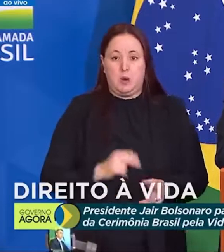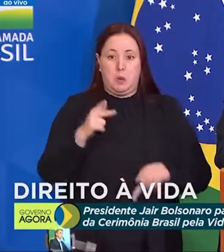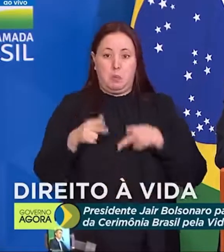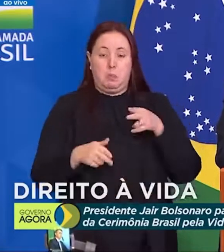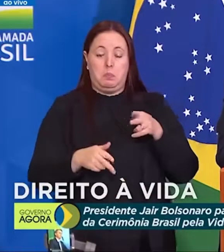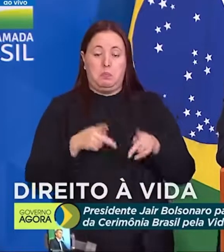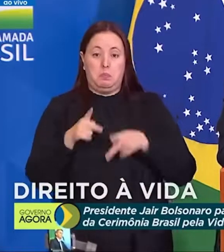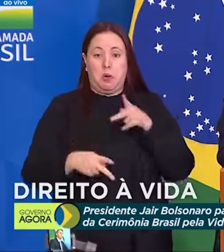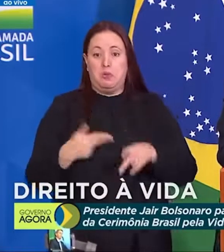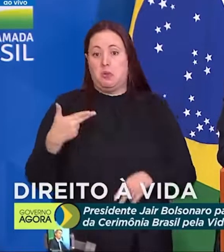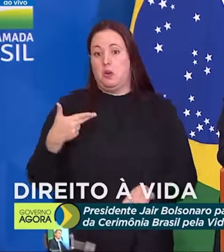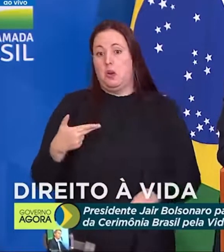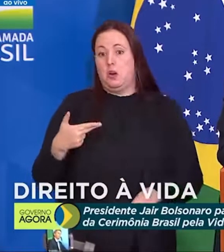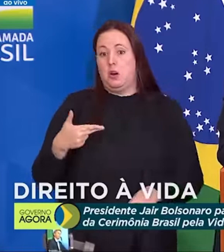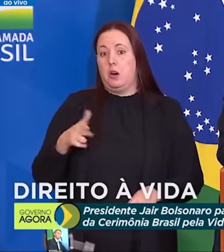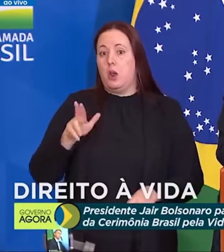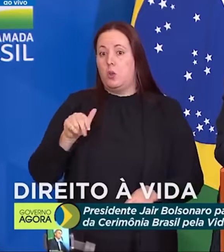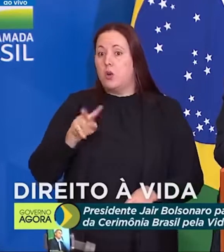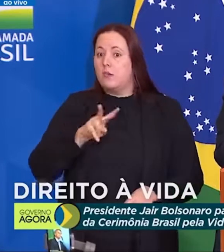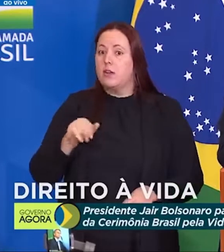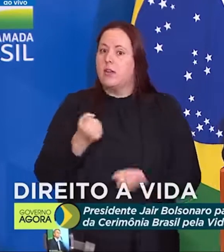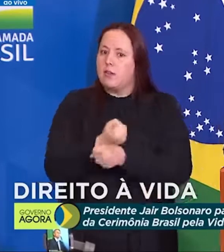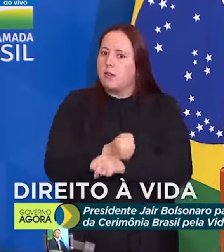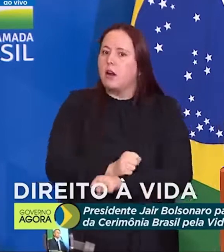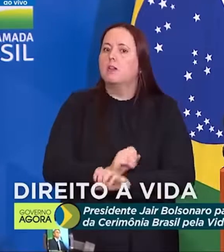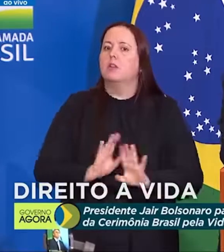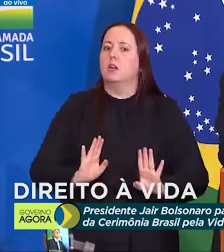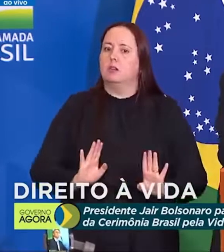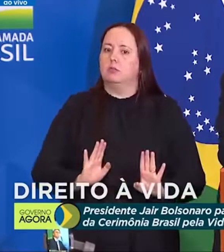armado jamais será escravizado.